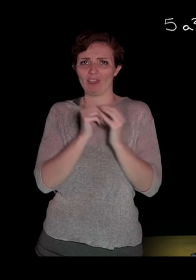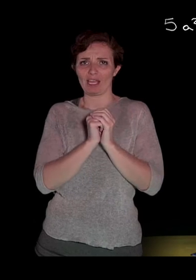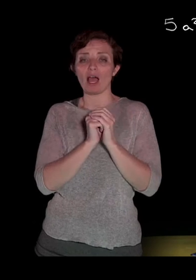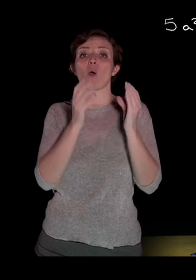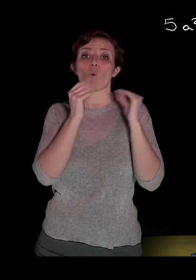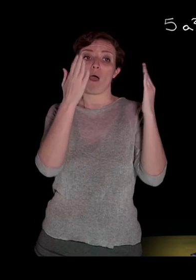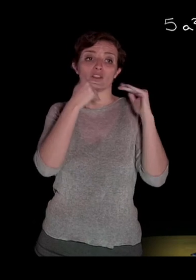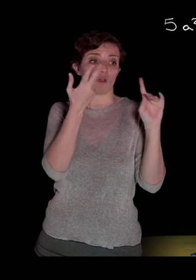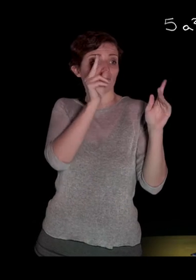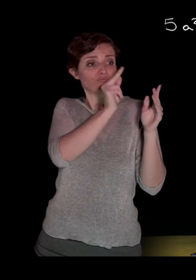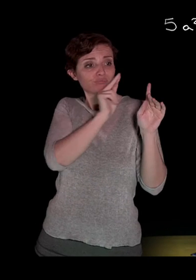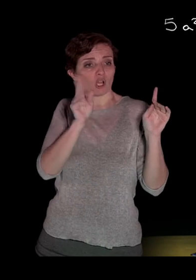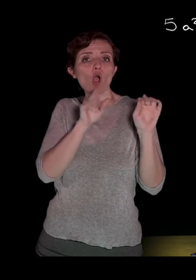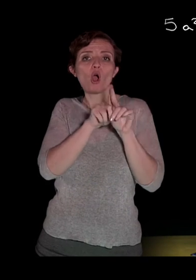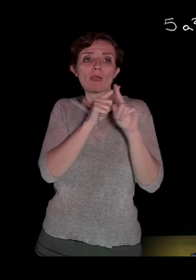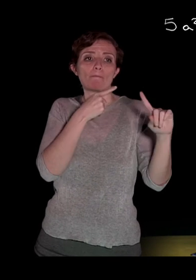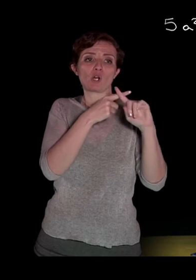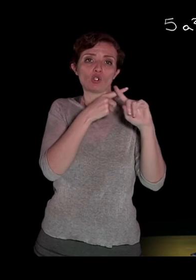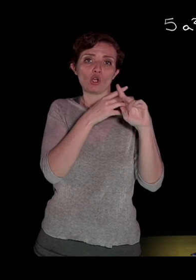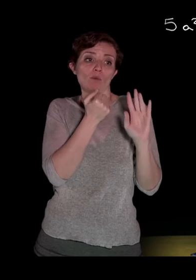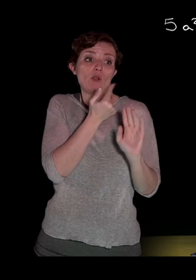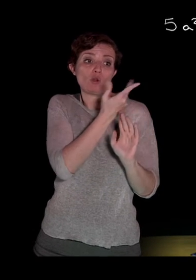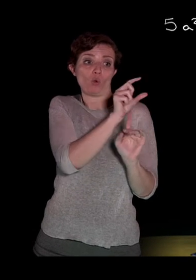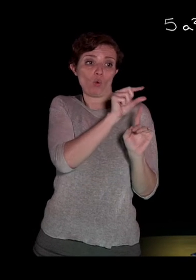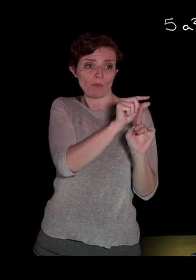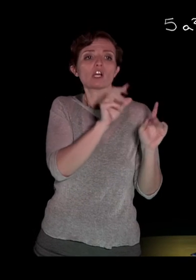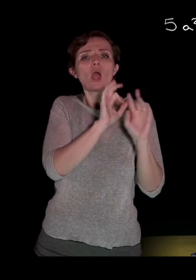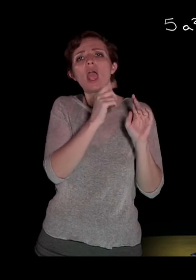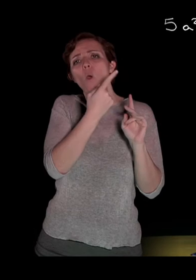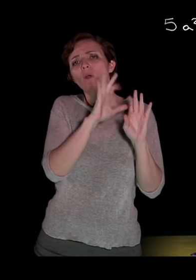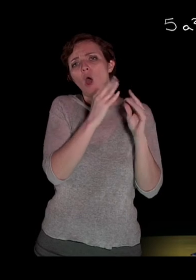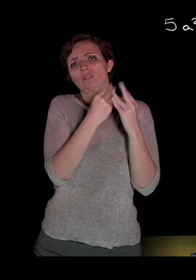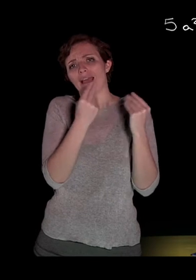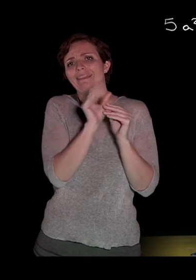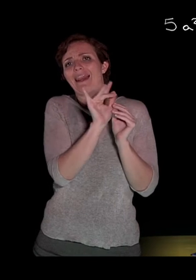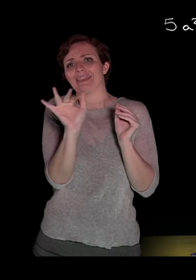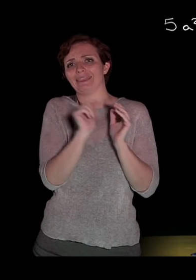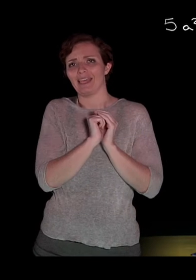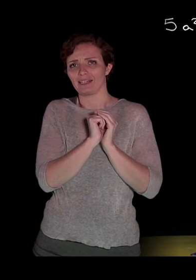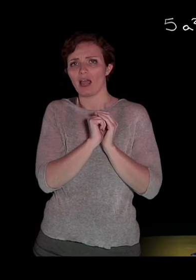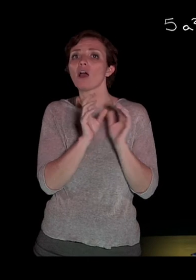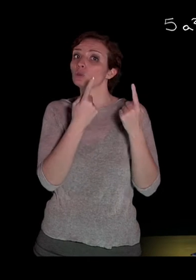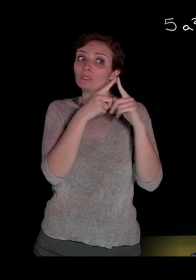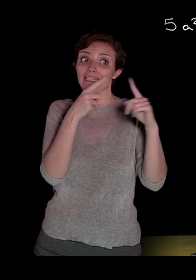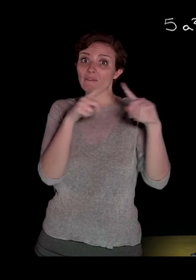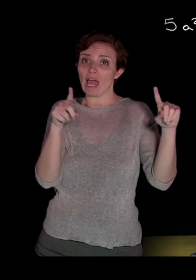è scritto come prodotto fra un numero e una o più lettere, tutte diverse tra di loro, con eventuali esponenti.